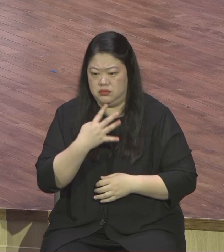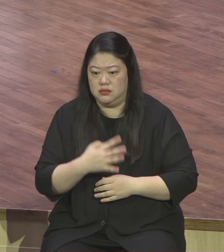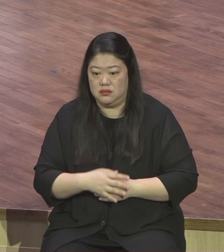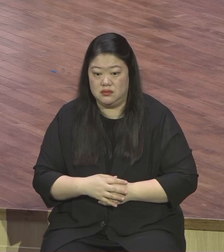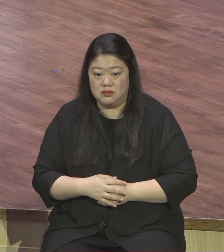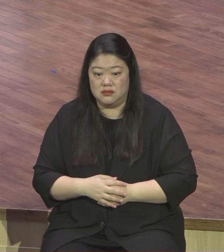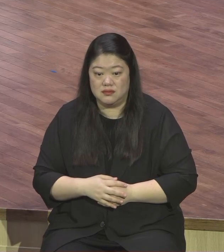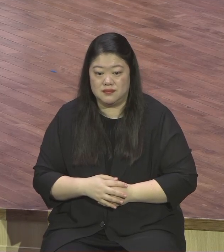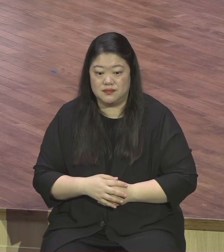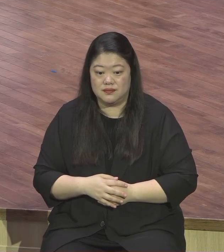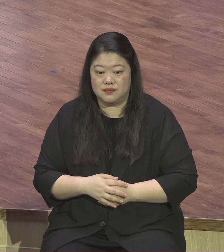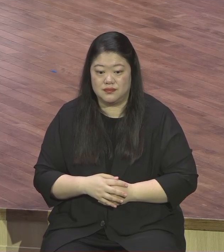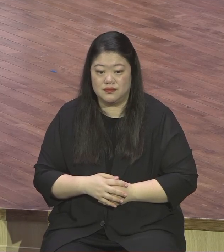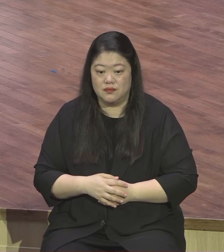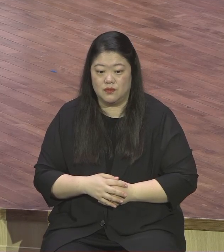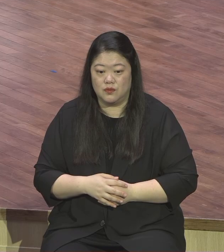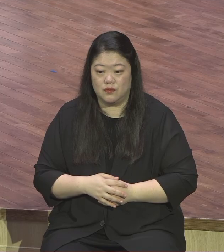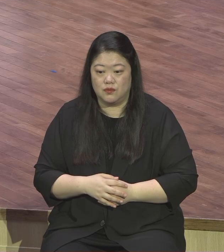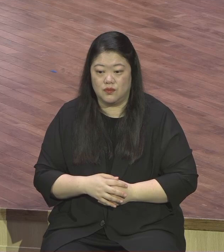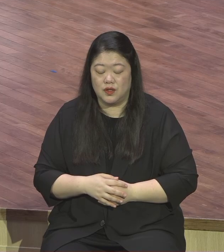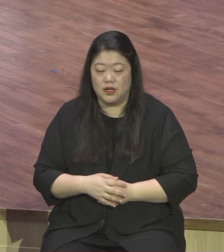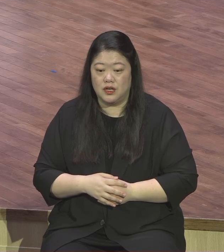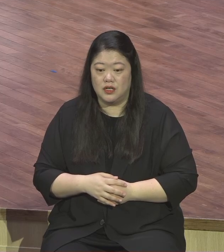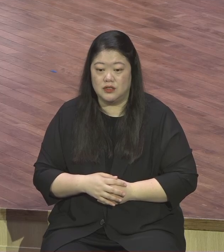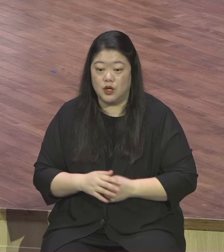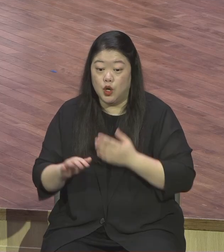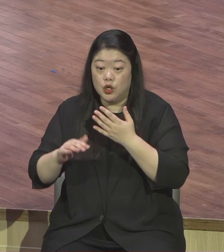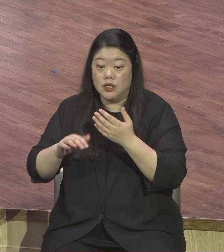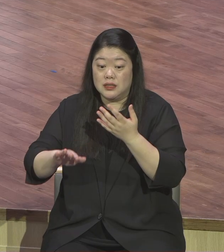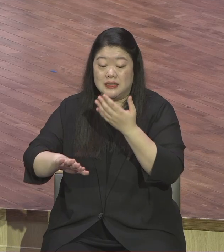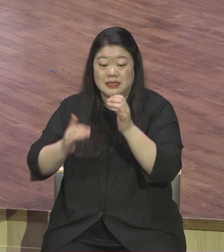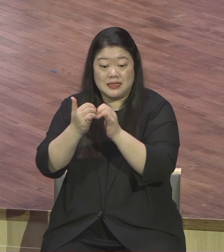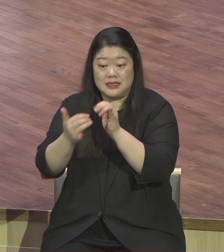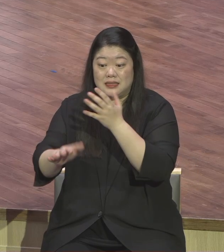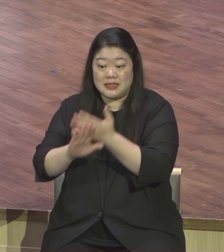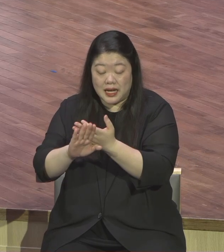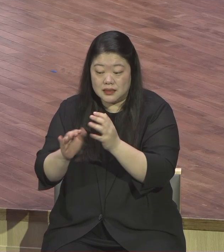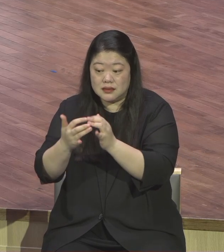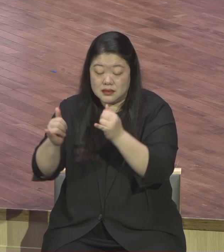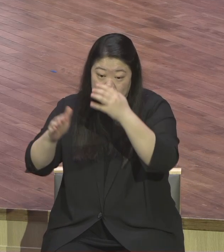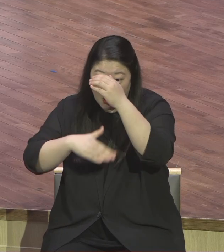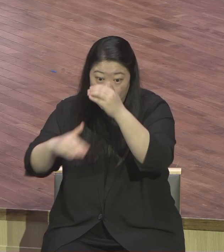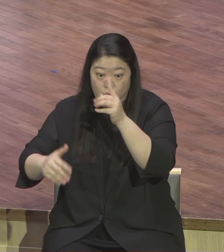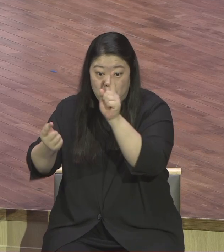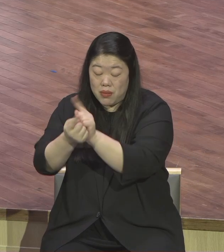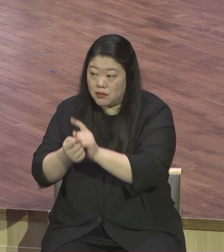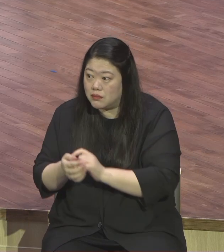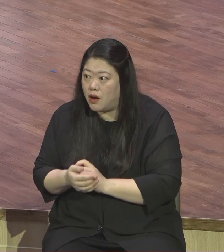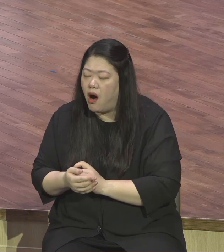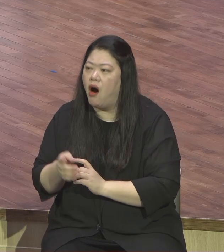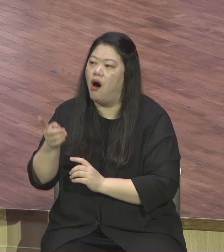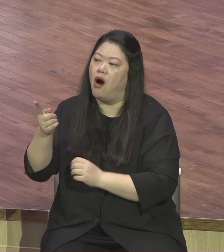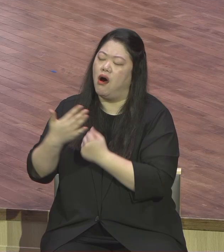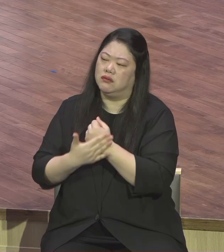은혜를 많이 받은 사람이구나 정말 하나님의 은혜를 아는 사람이구나 그런 향기가 나와요